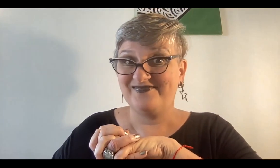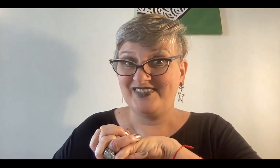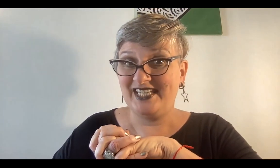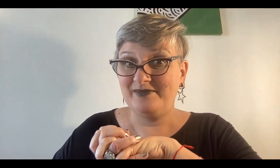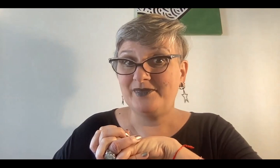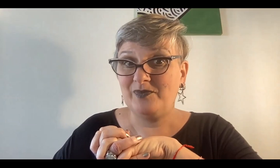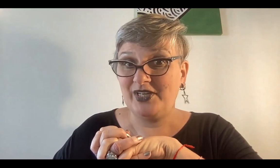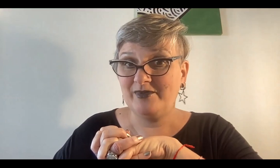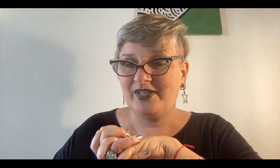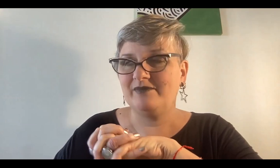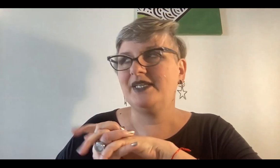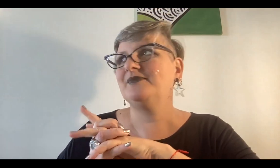¿Sí? Nos moríamos de hambre.